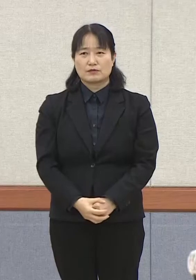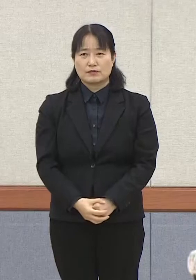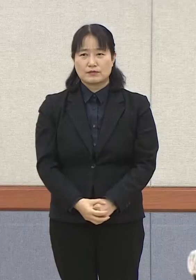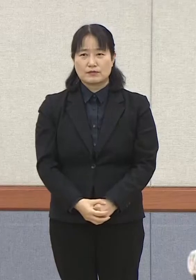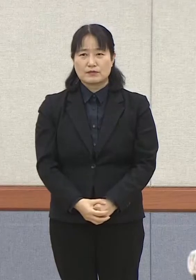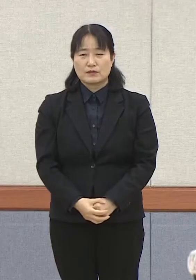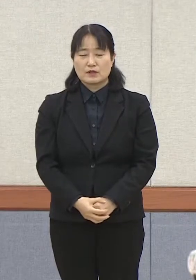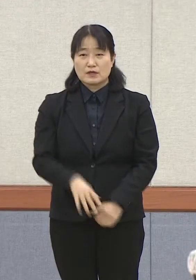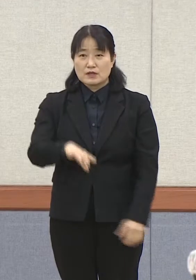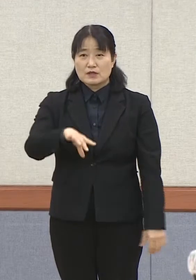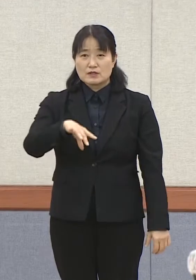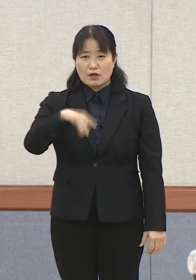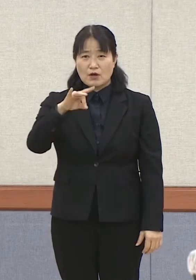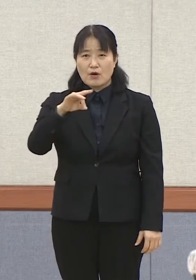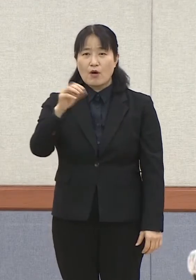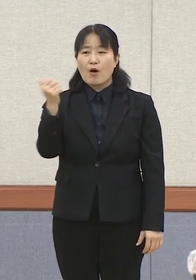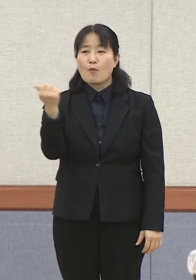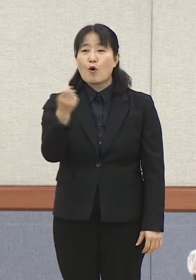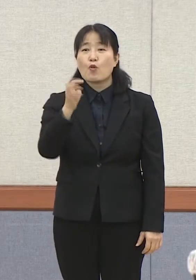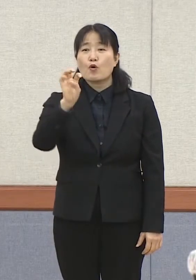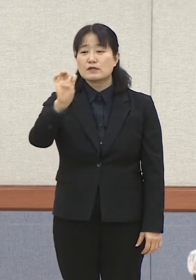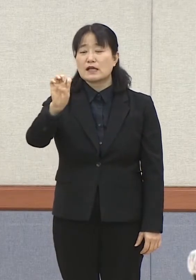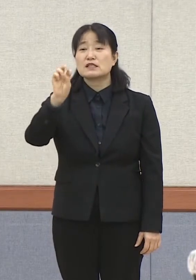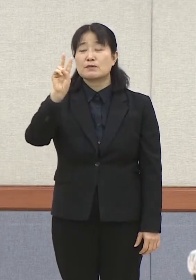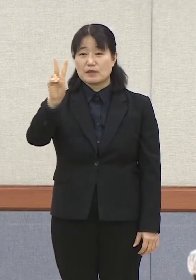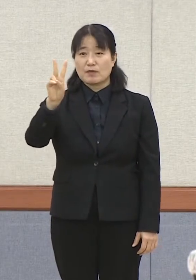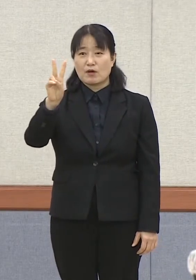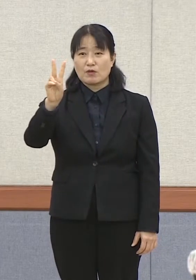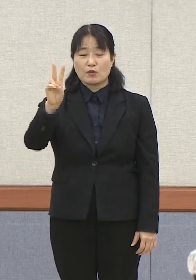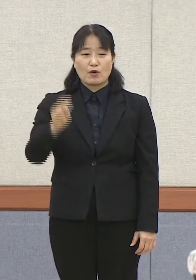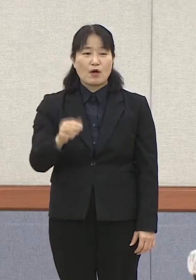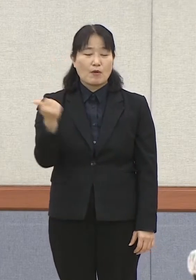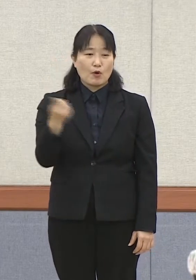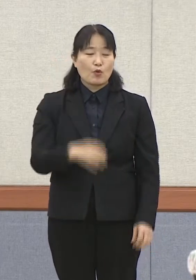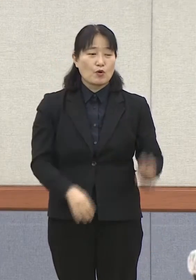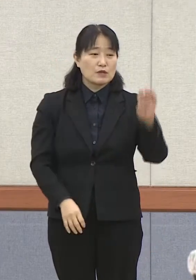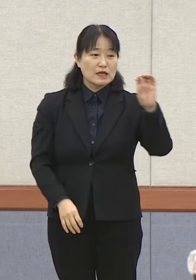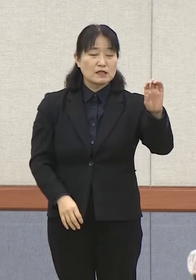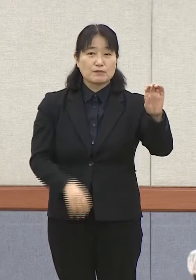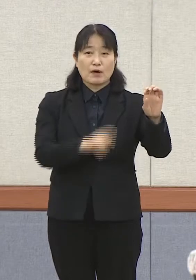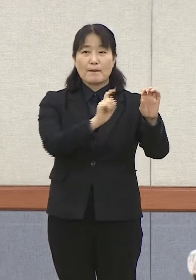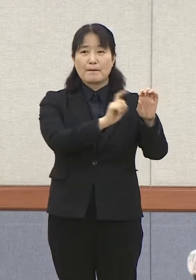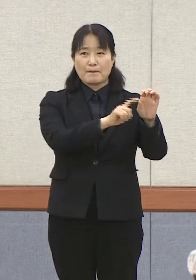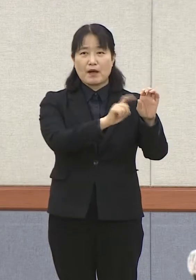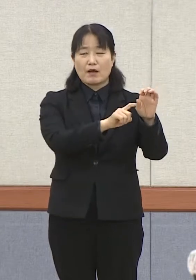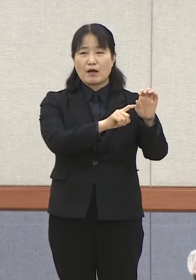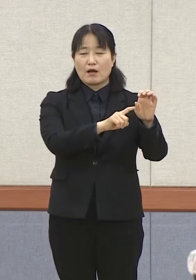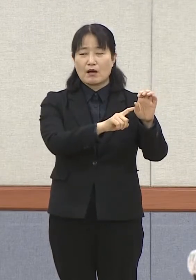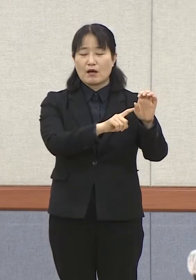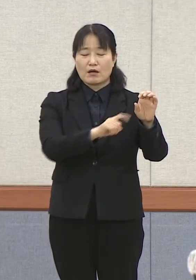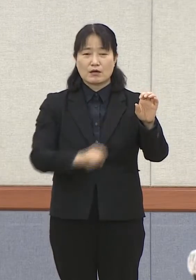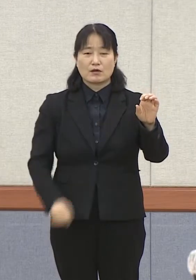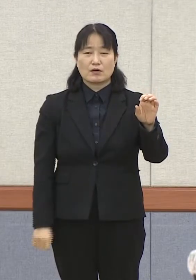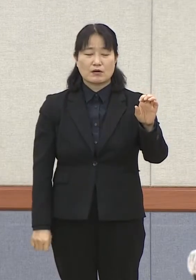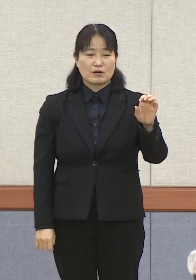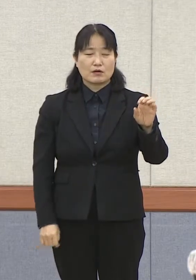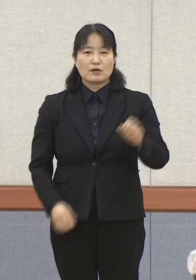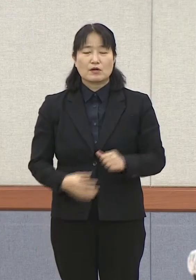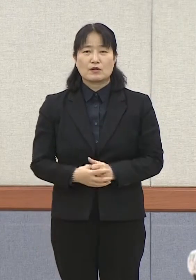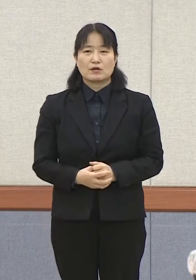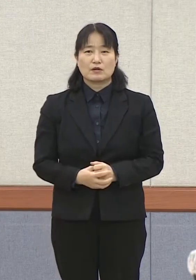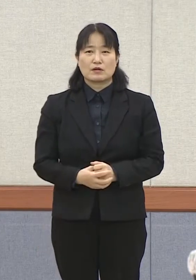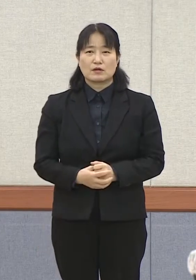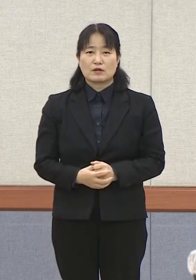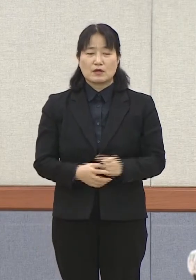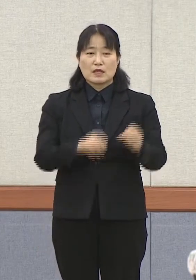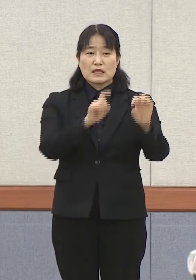최초에 우리 40번 확진자도 이